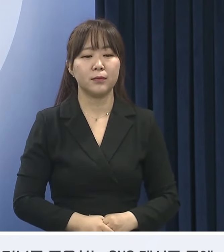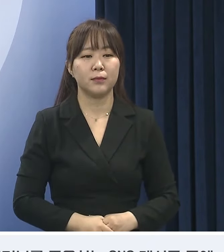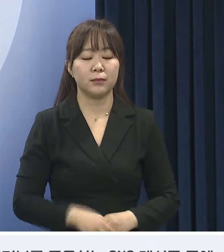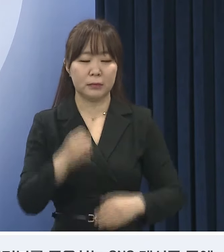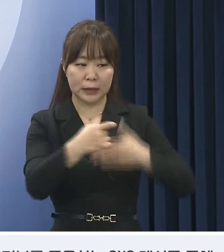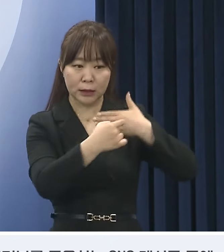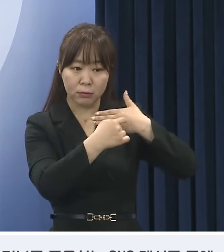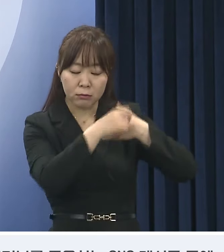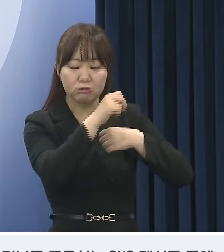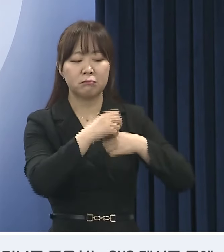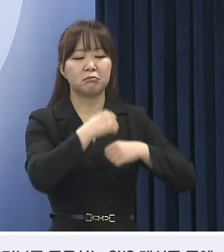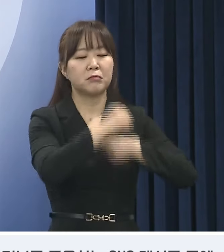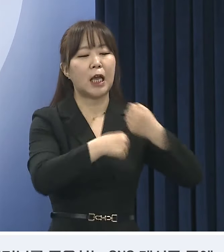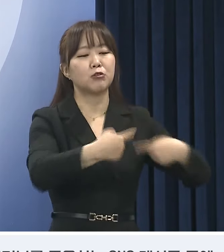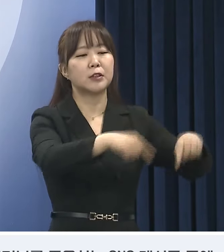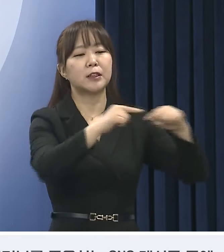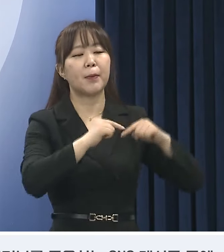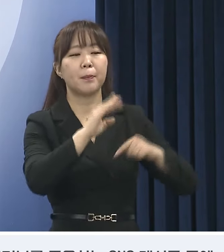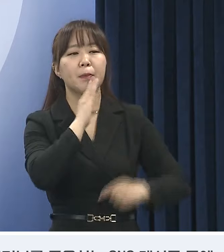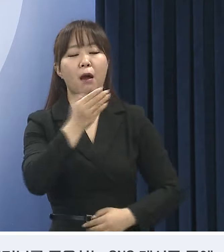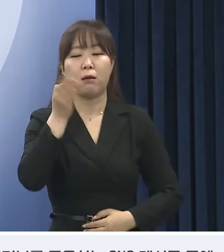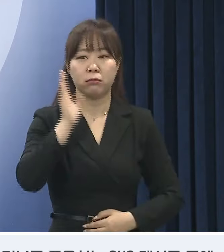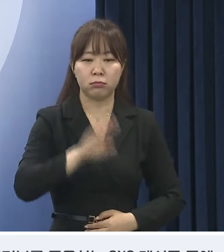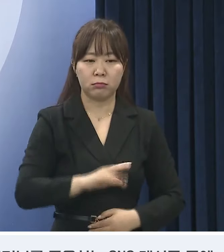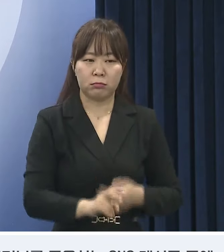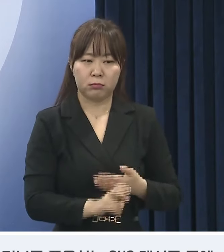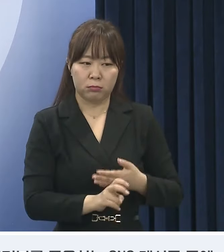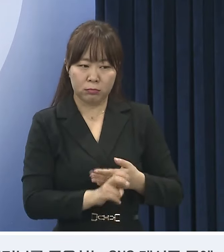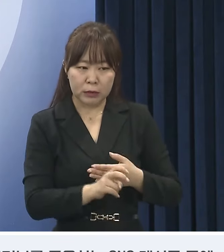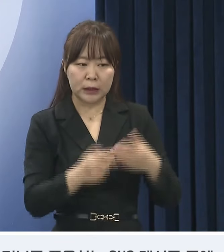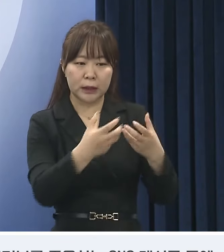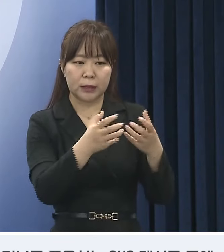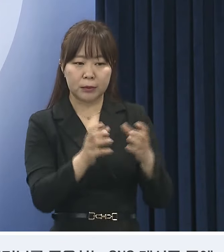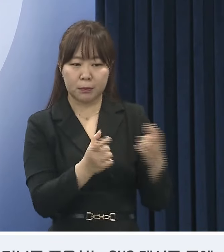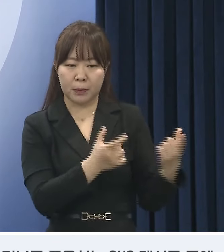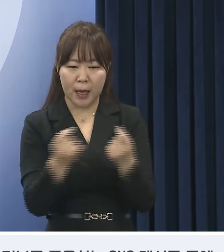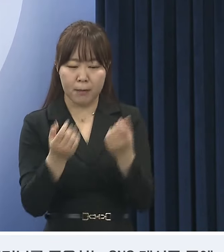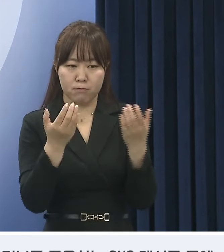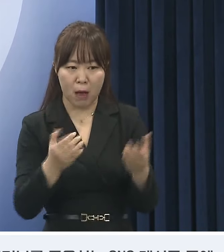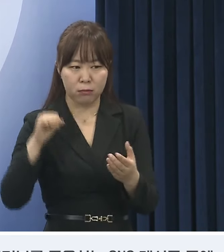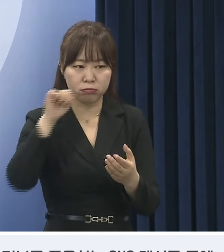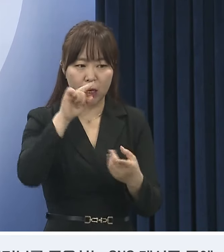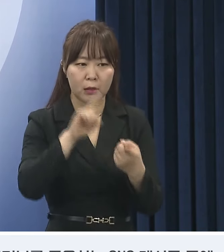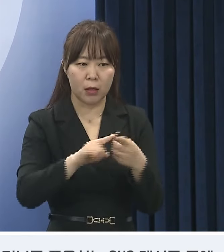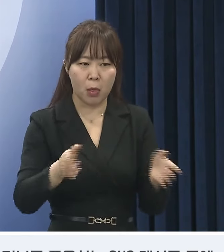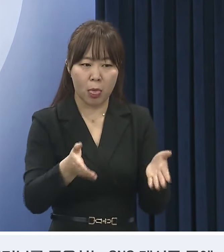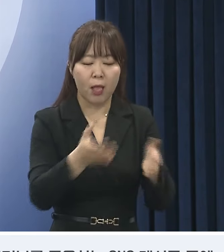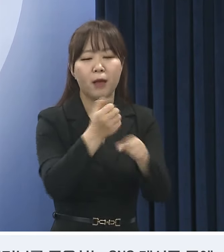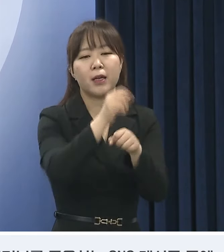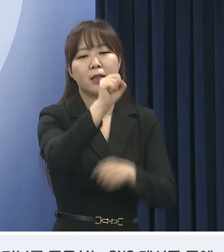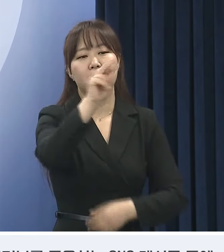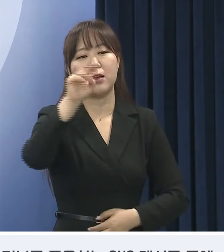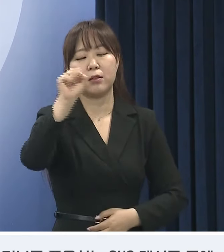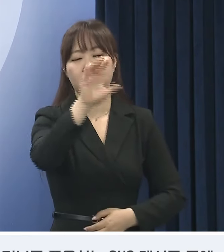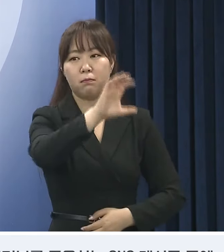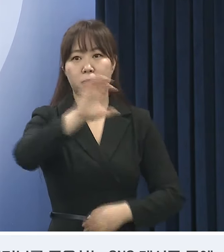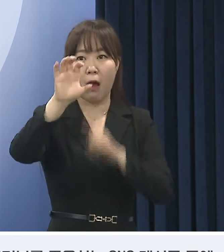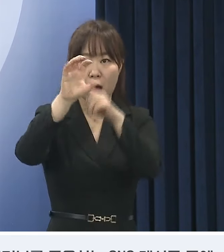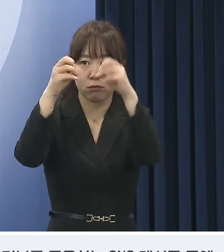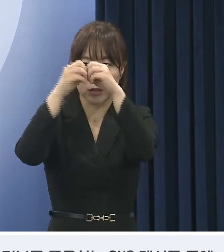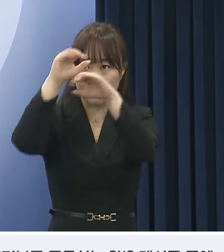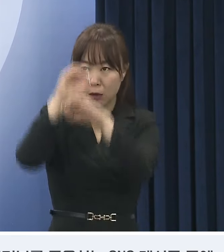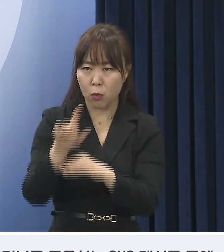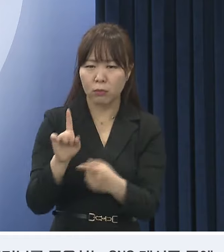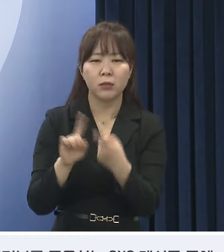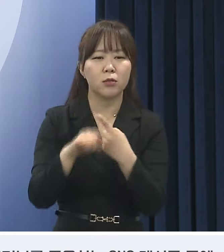겉으로는 자율참여라고 하면서 불법 집단 진료 거부를 종용하는 SNS 게시글 등에